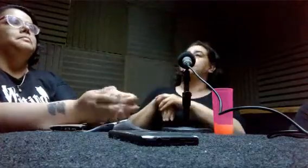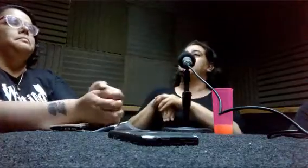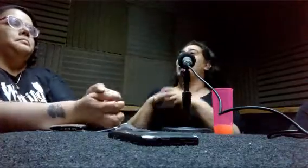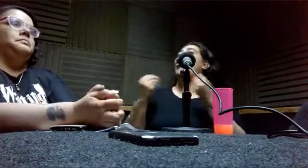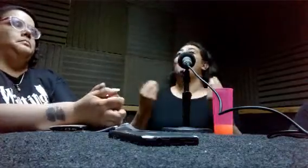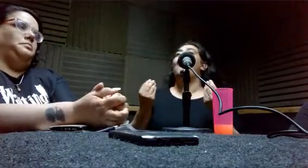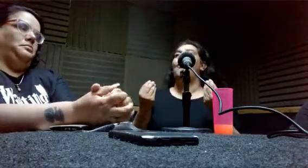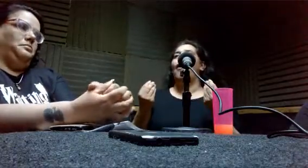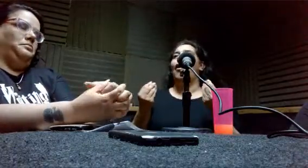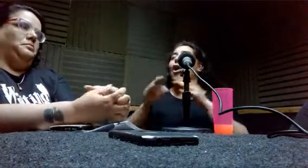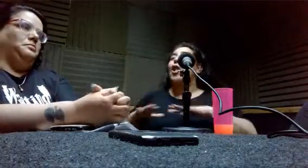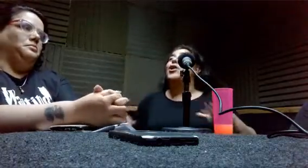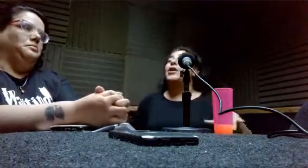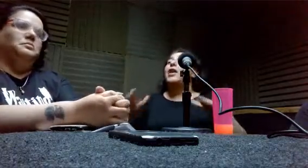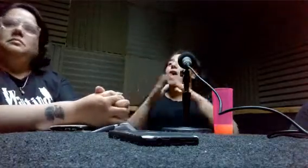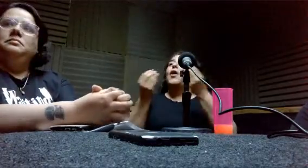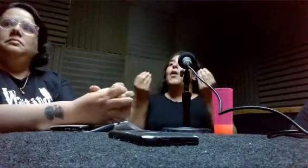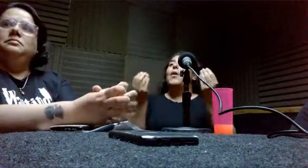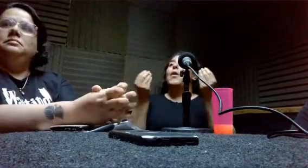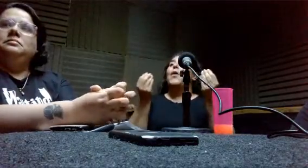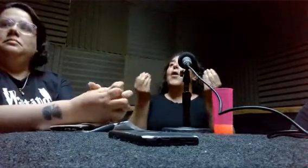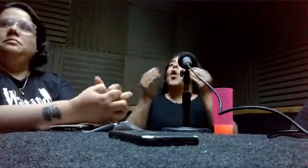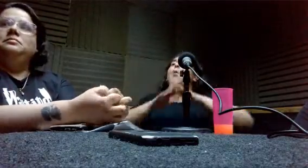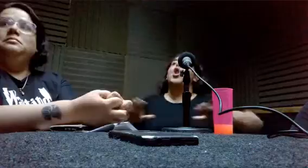comparten con un par, porque el niño es un par,